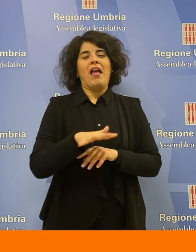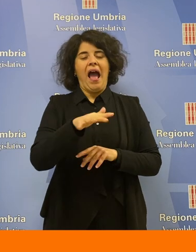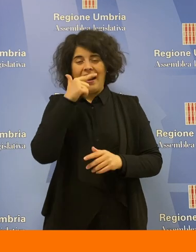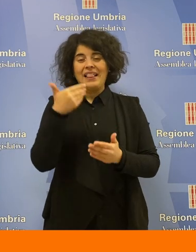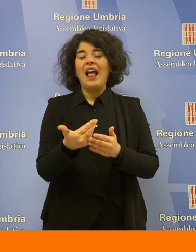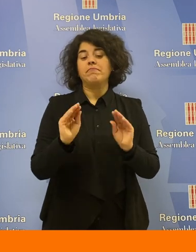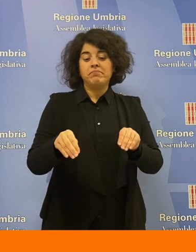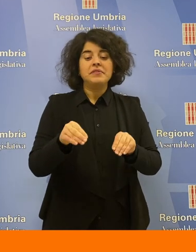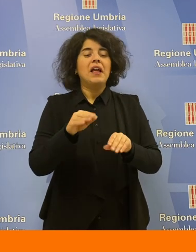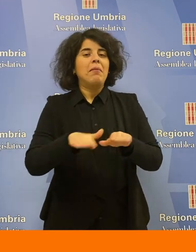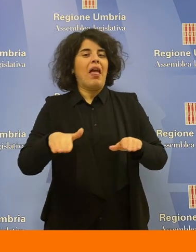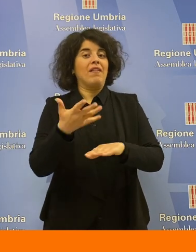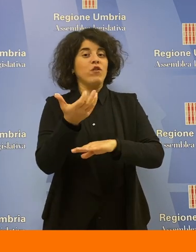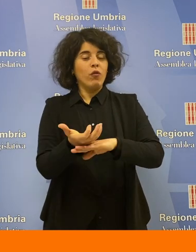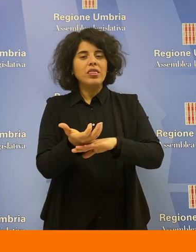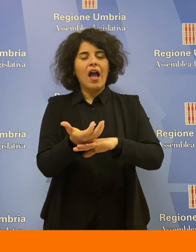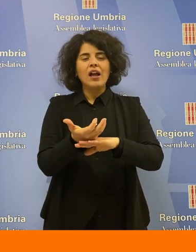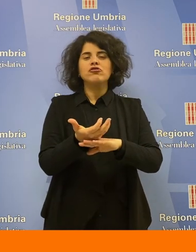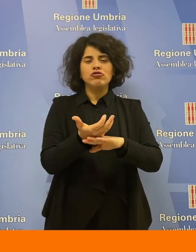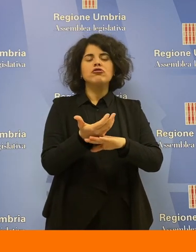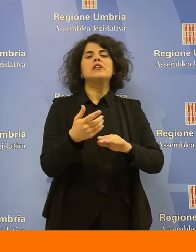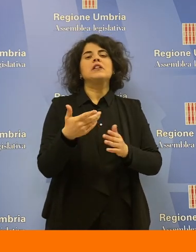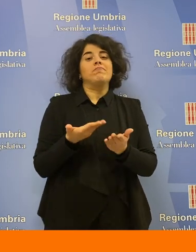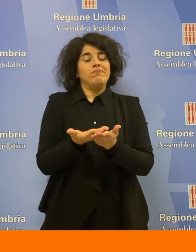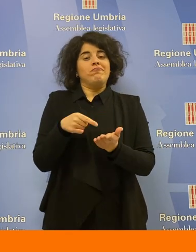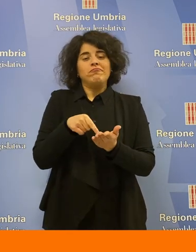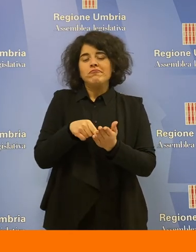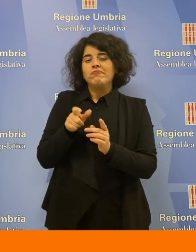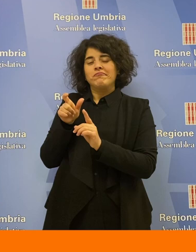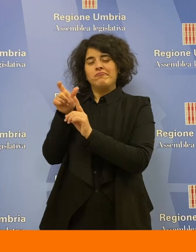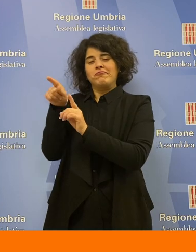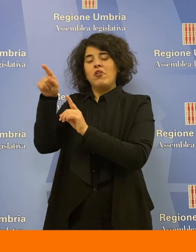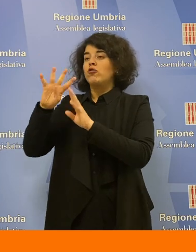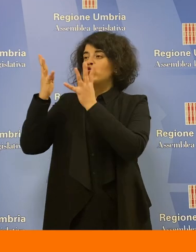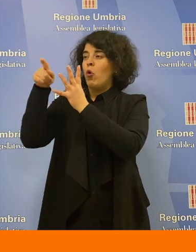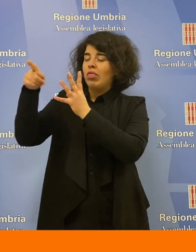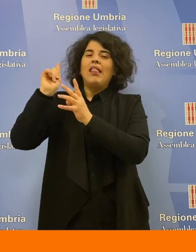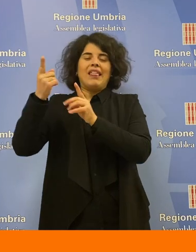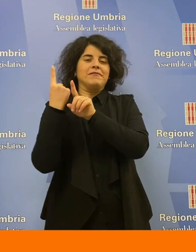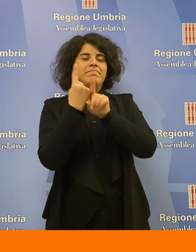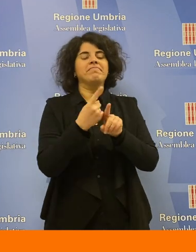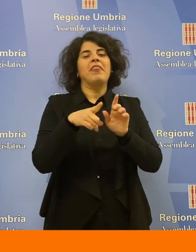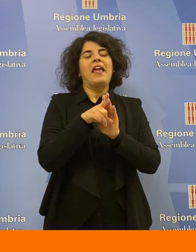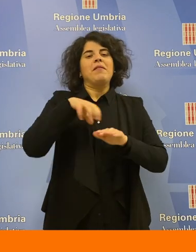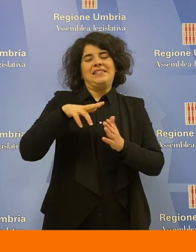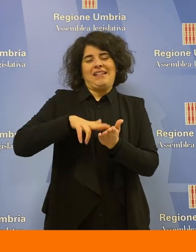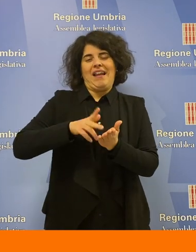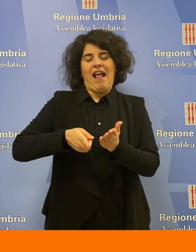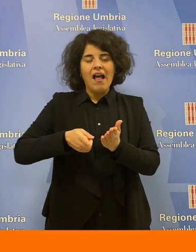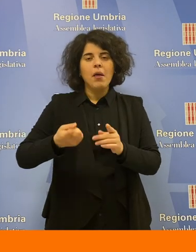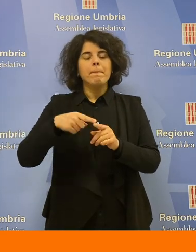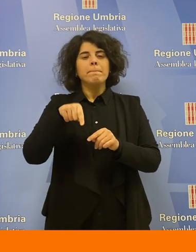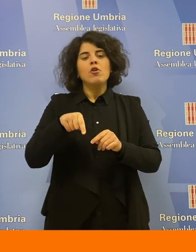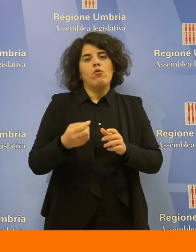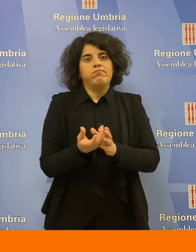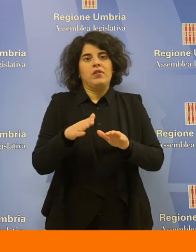aree idonee all'installazione di impianti fotovoltaici. L'atto impegna la Giunta ad attivarsi affinché vengano rapidamente approvati i